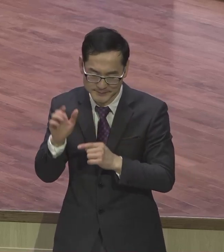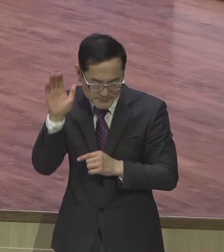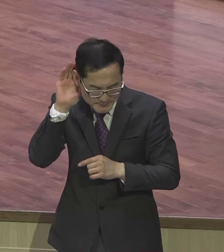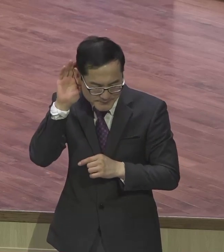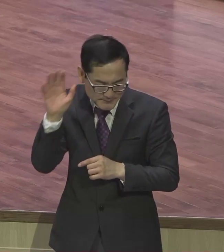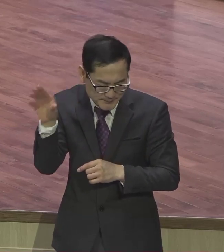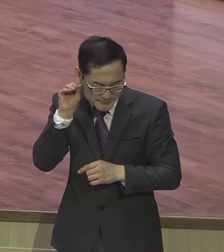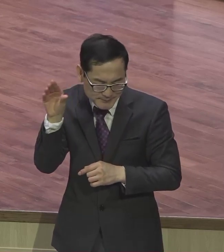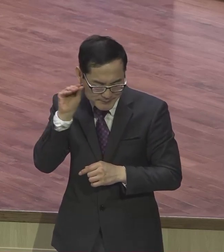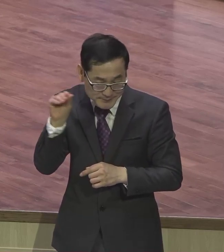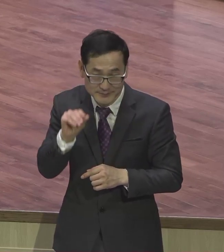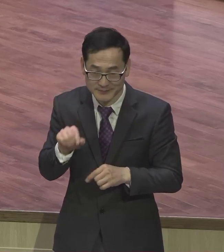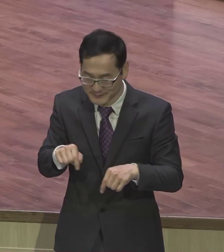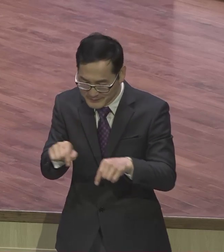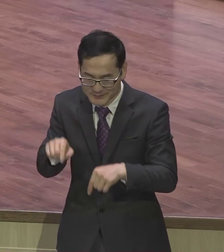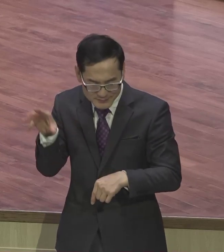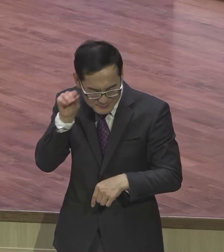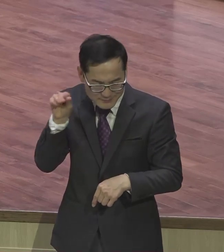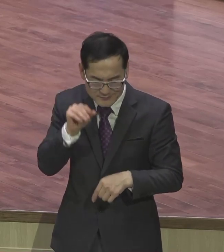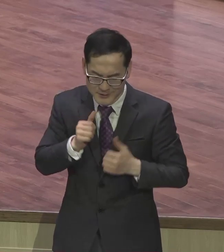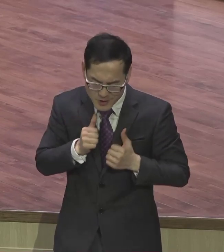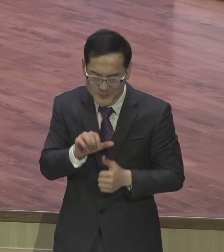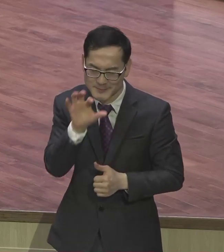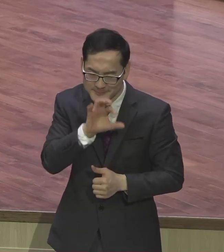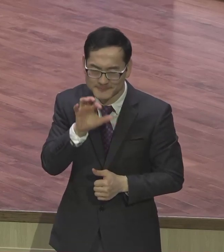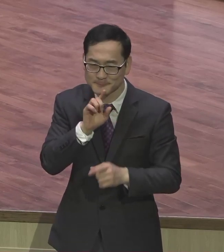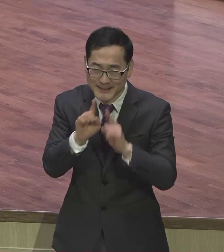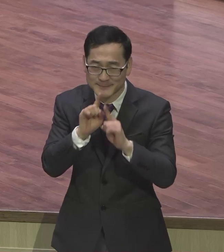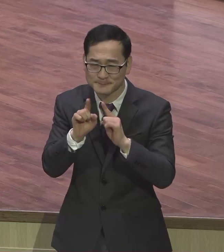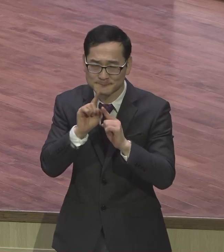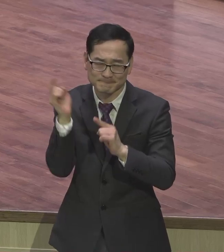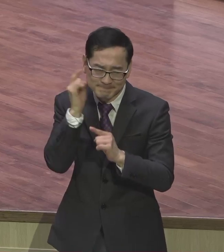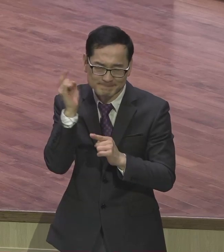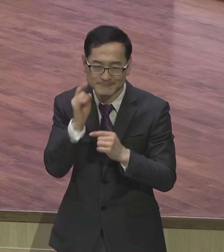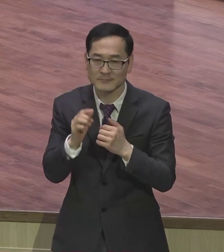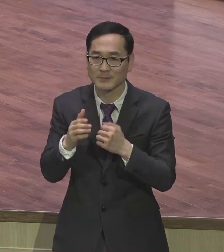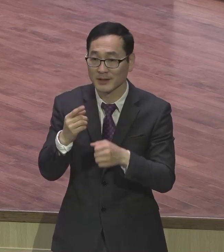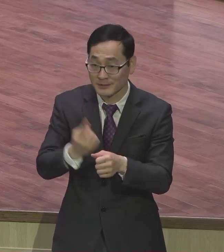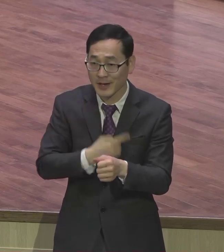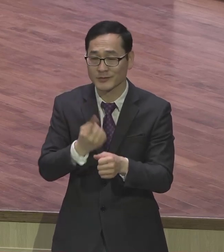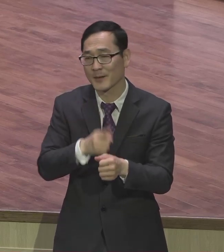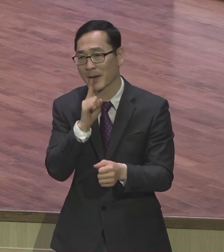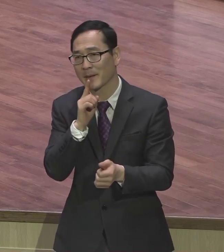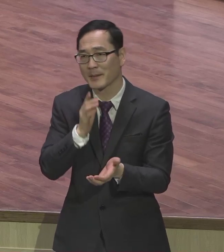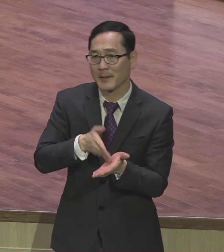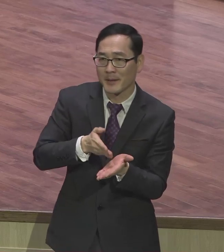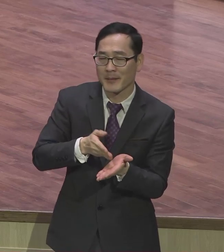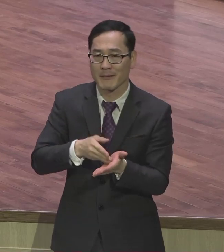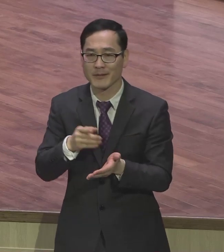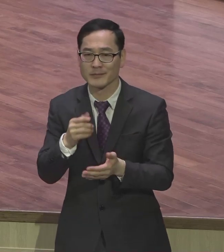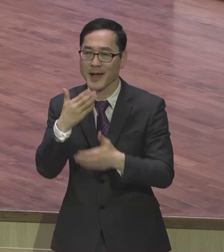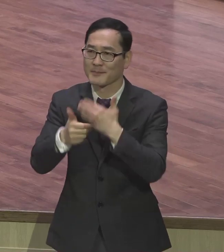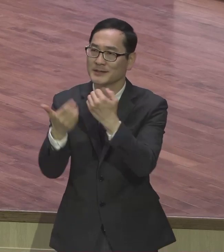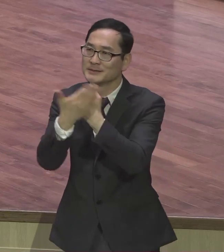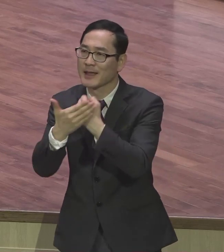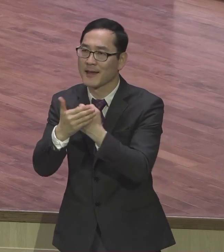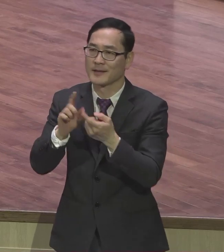메시지가 시대적인 전도자들이 많이 나올 줄 확신합니다 하나님 앞에 여러분이 주신 은약자고 기도하세요